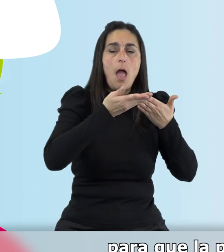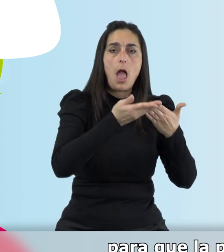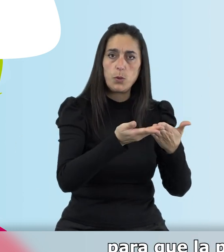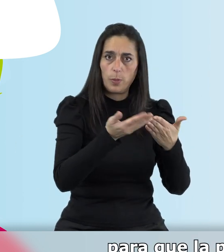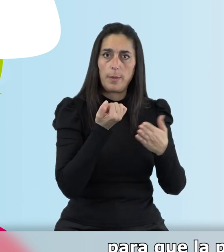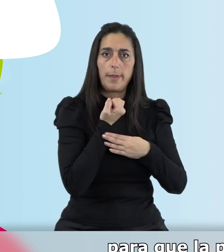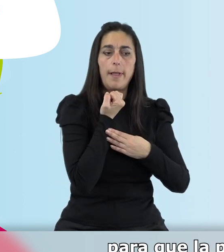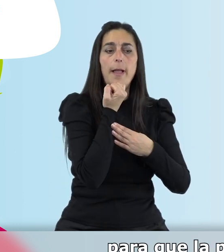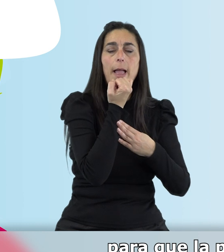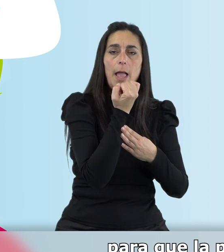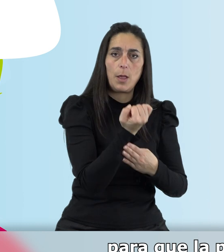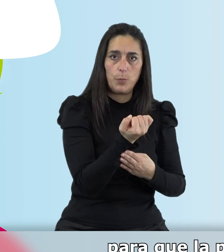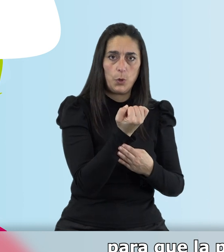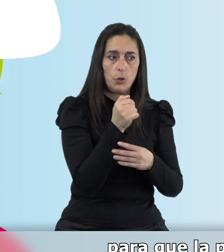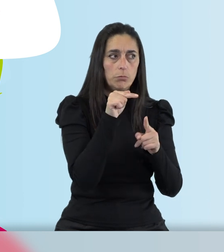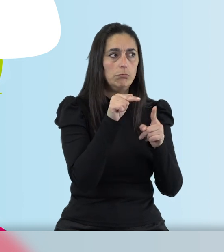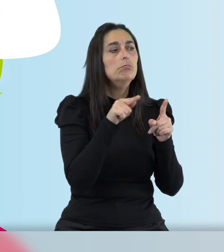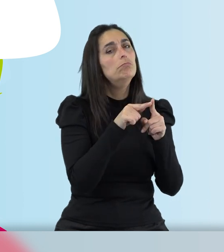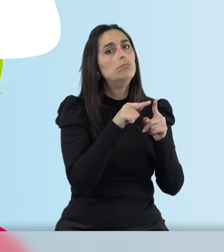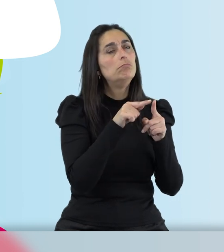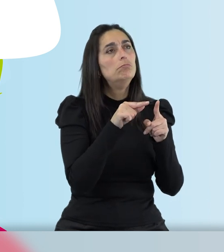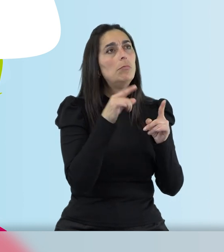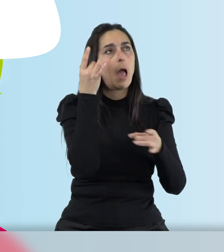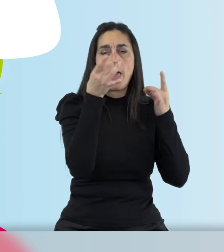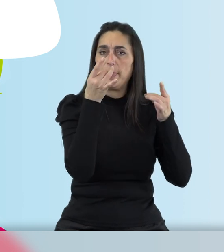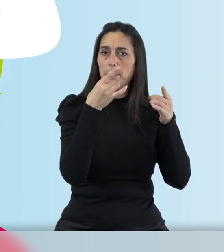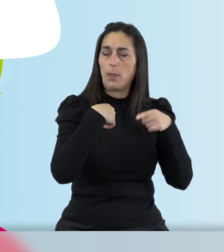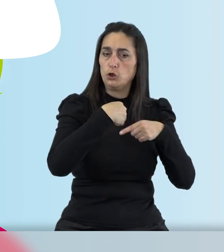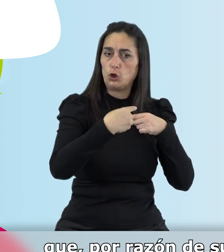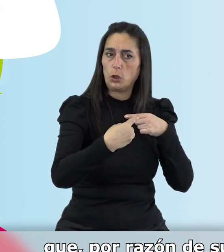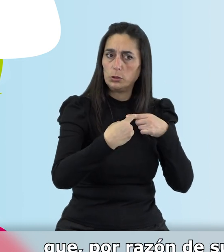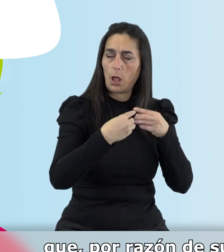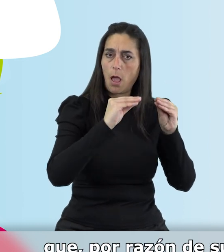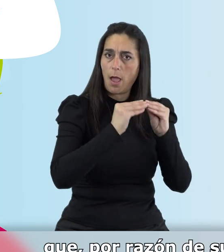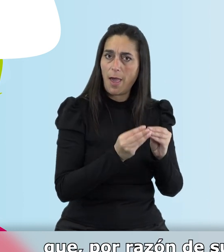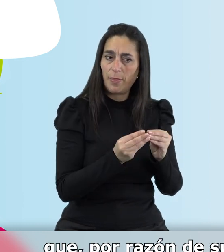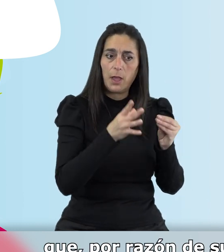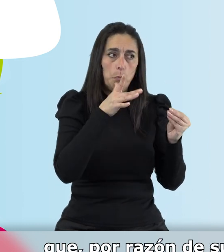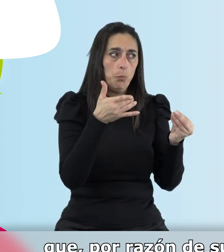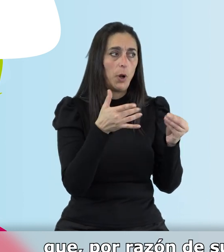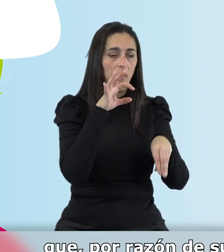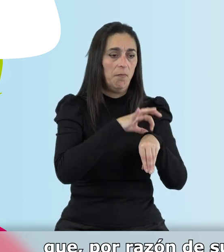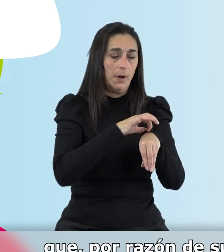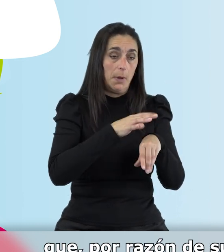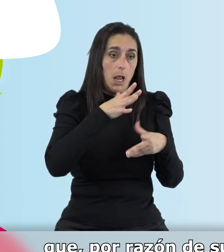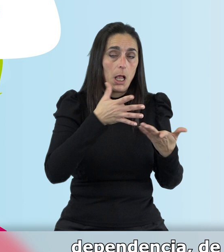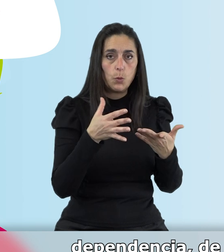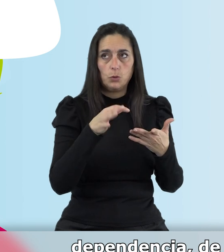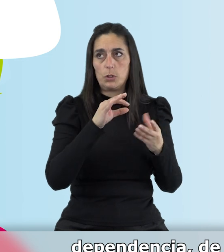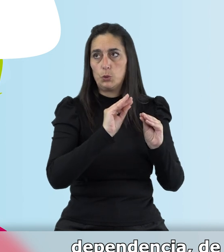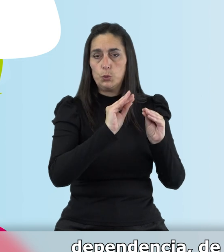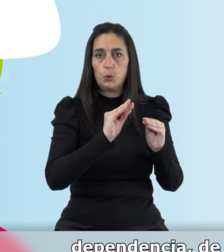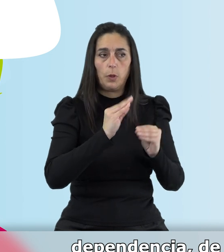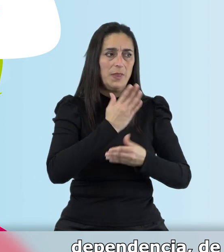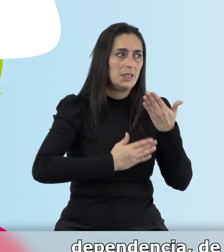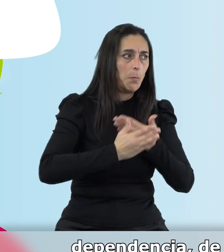para que la persona pueda realizar de forma exitosa actividades de la vida diaria que por razón de su enfermedad, de su discapacidad,